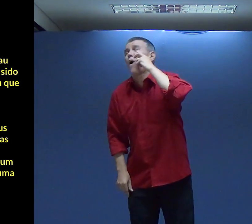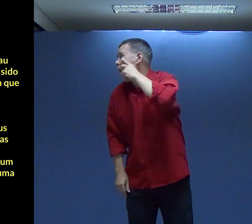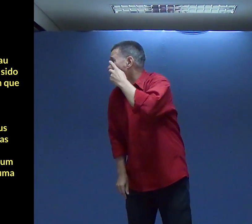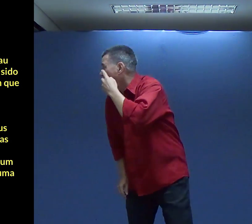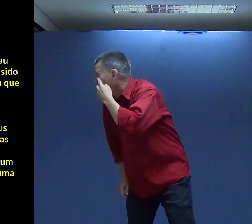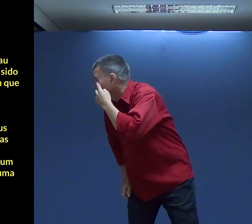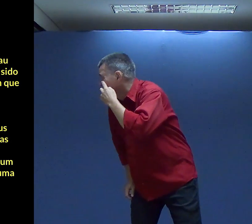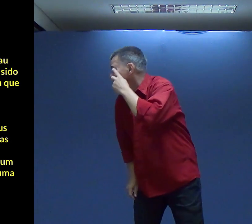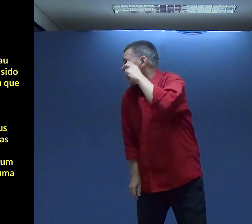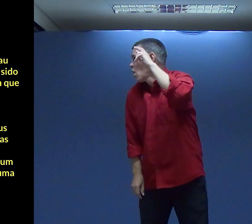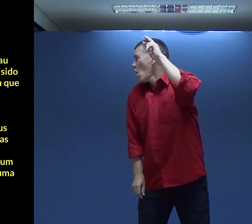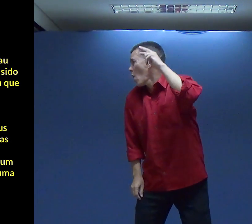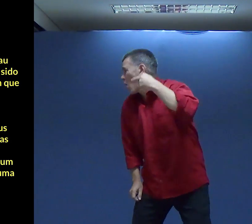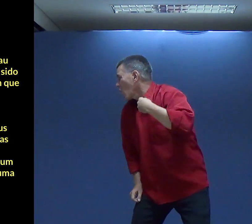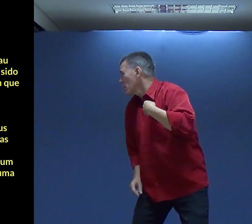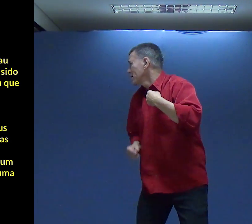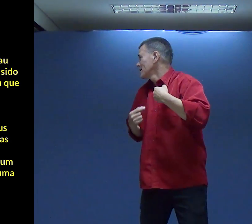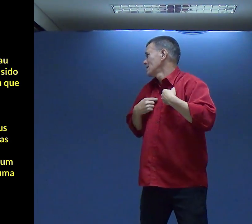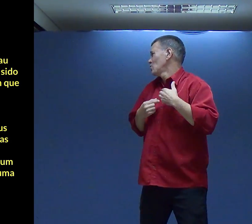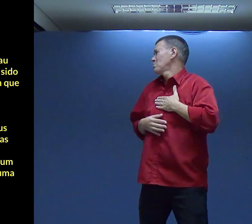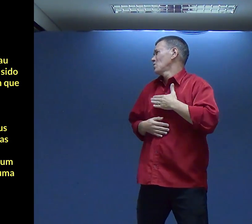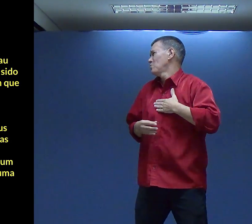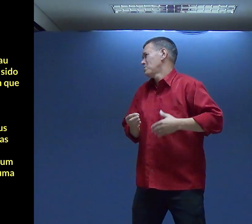Não Olhem Para os meus pecados